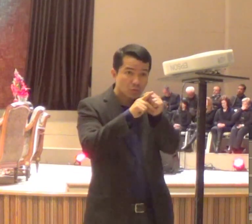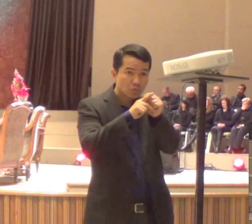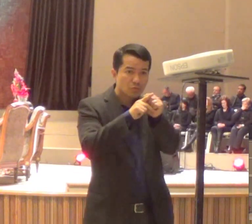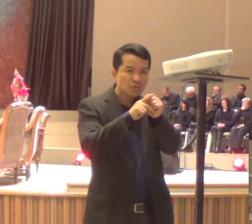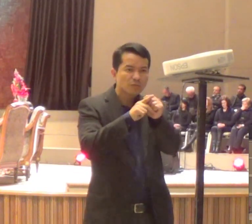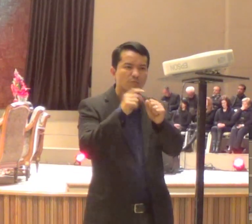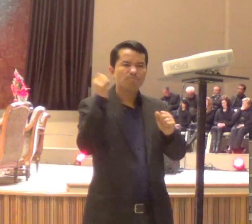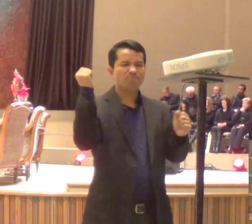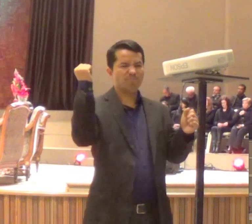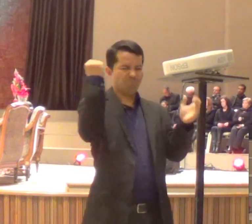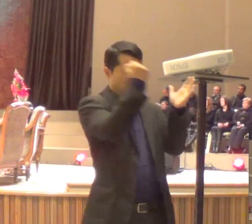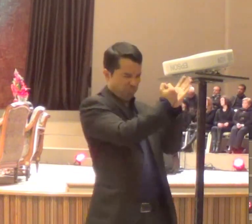crucificado,